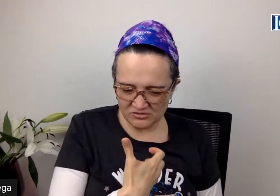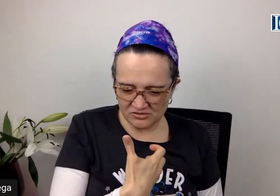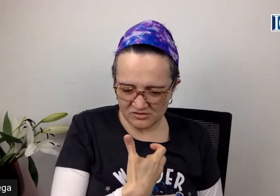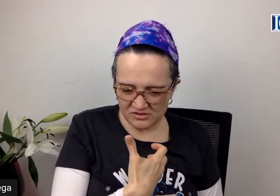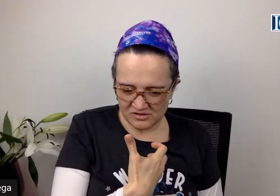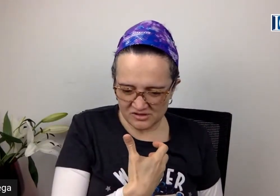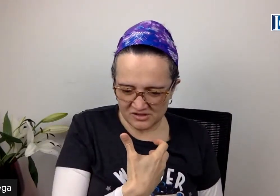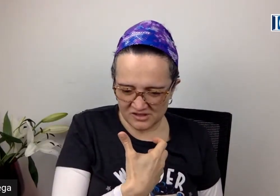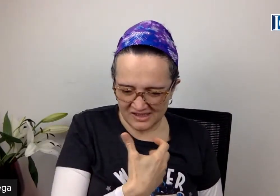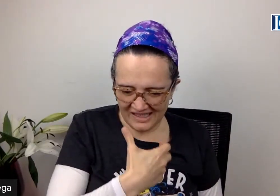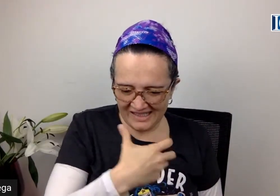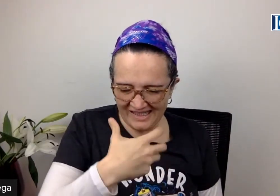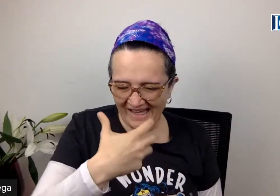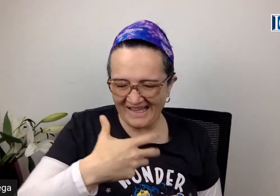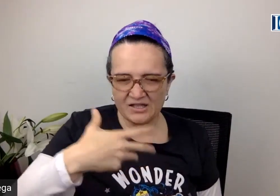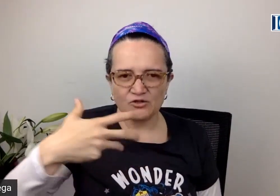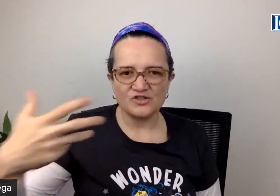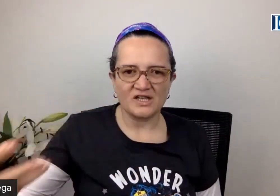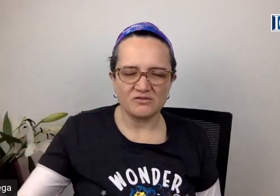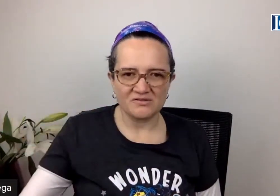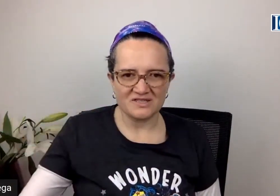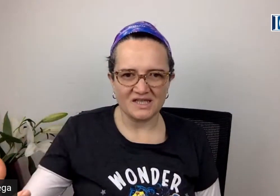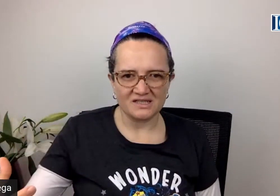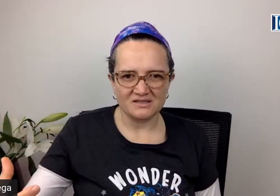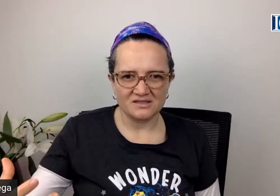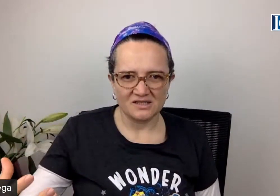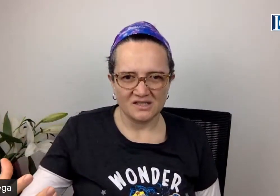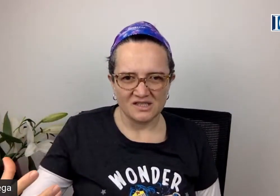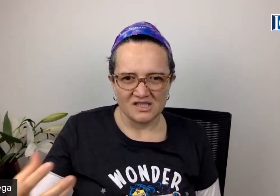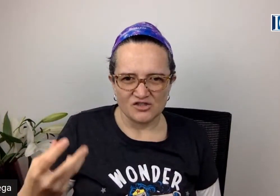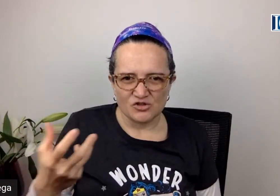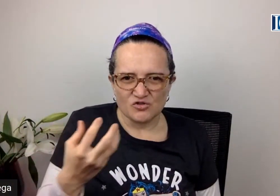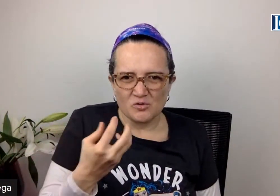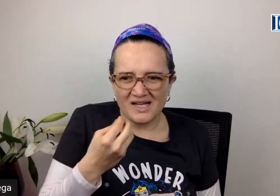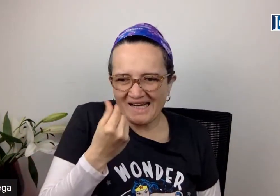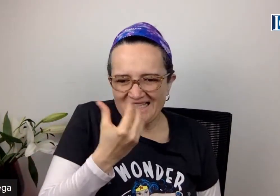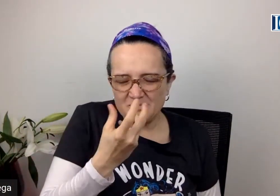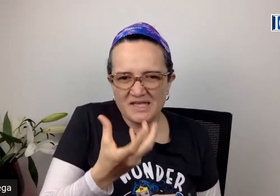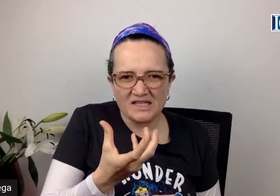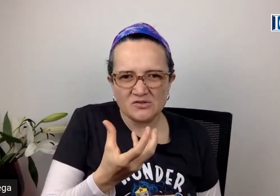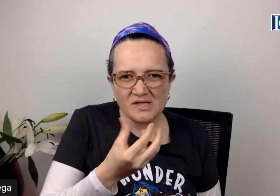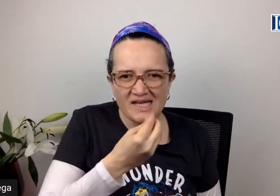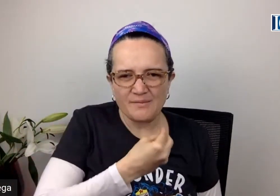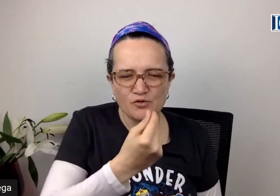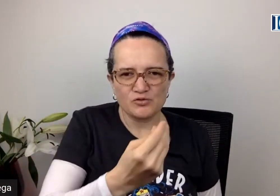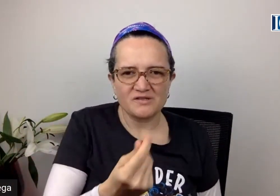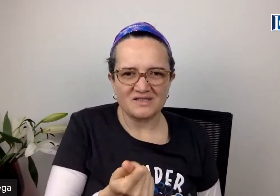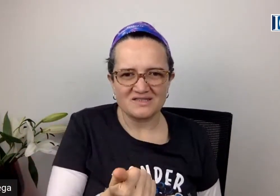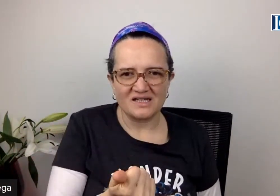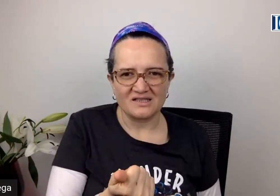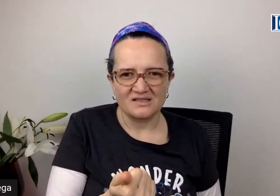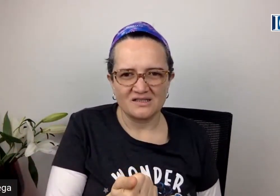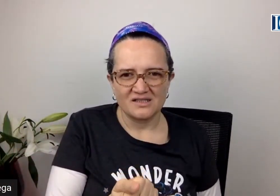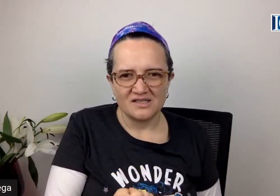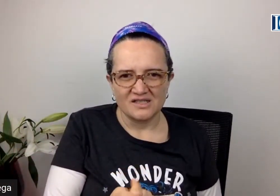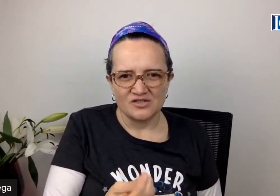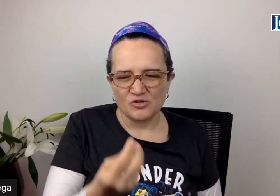en la generosidad universal yo estuve respirando el amor universal yo